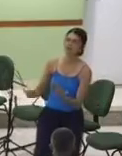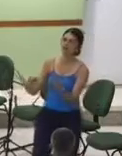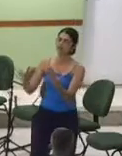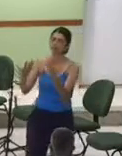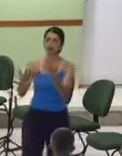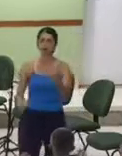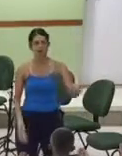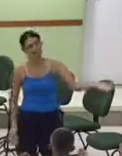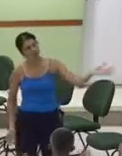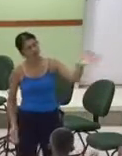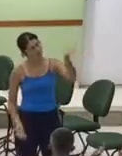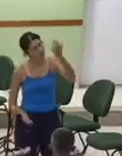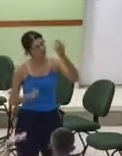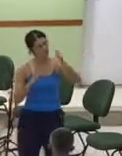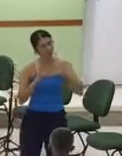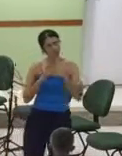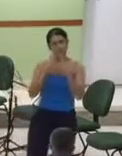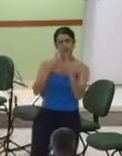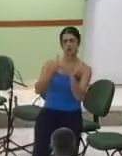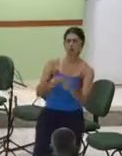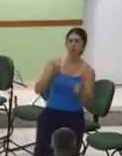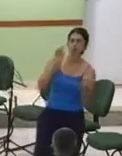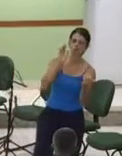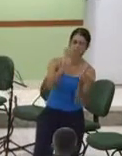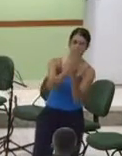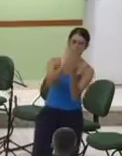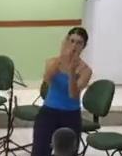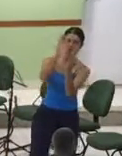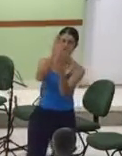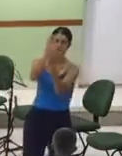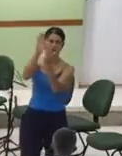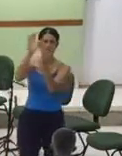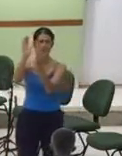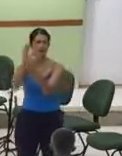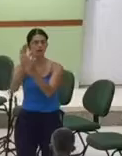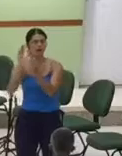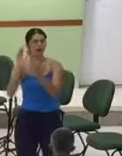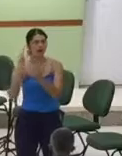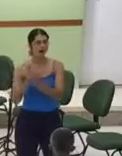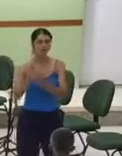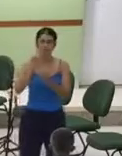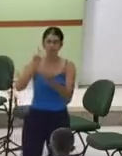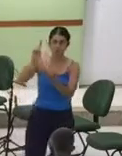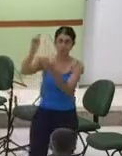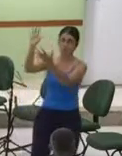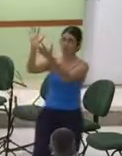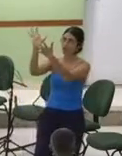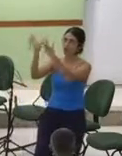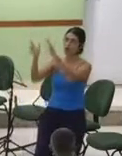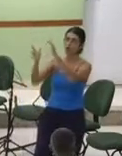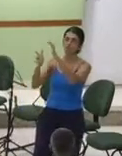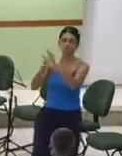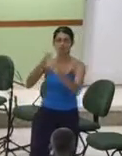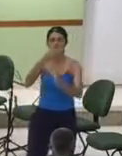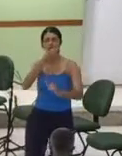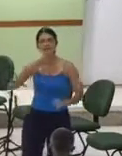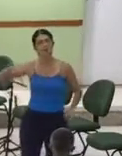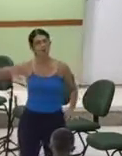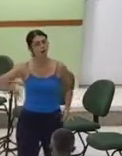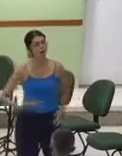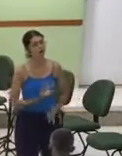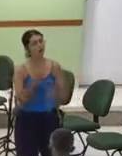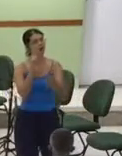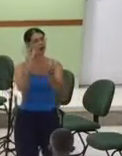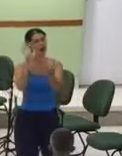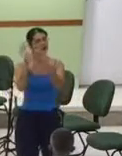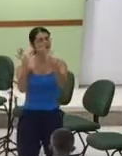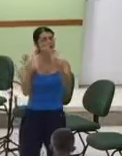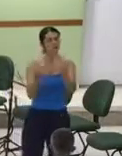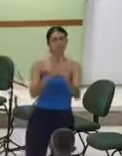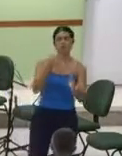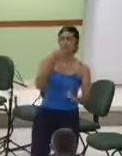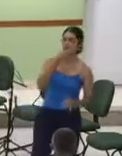-lhe